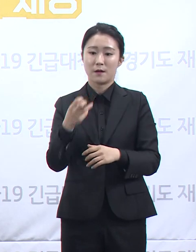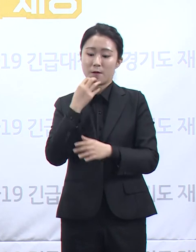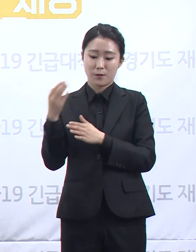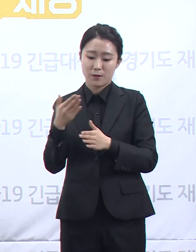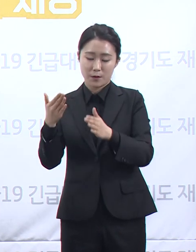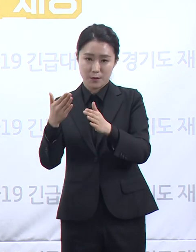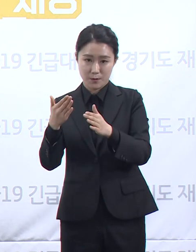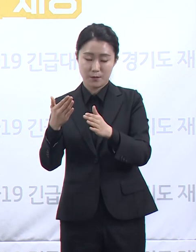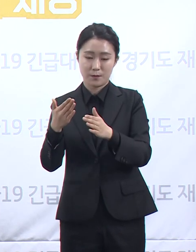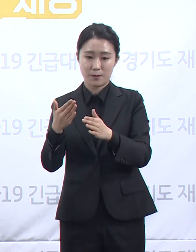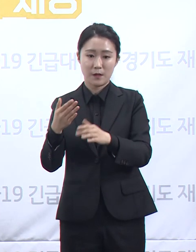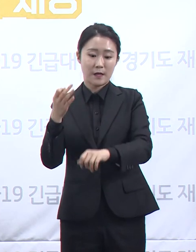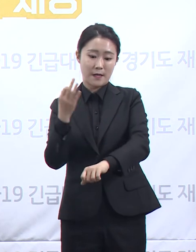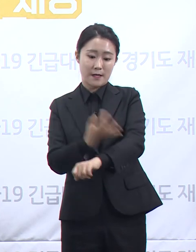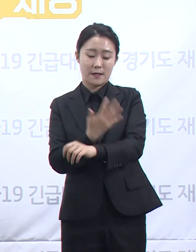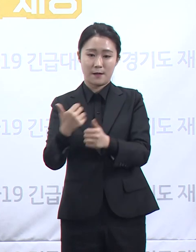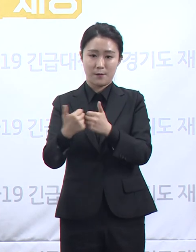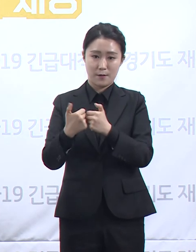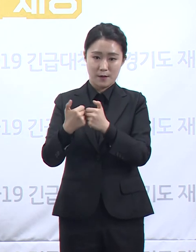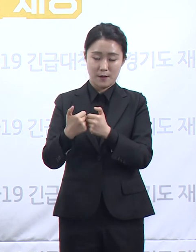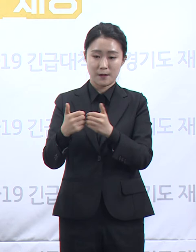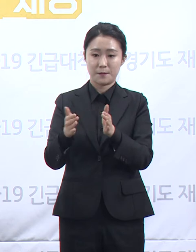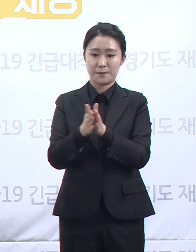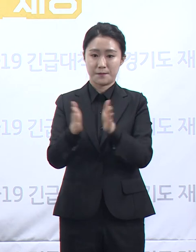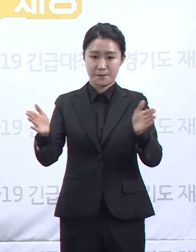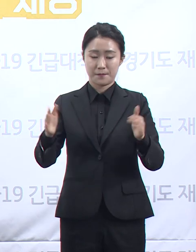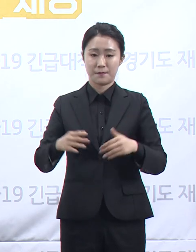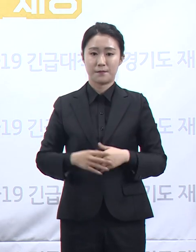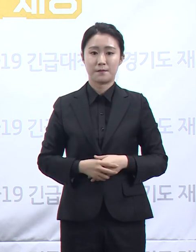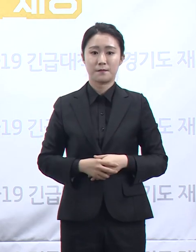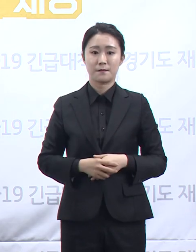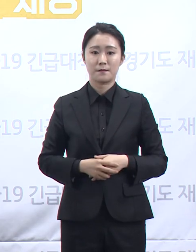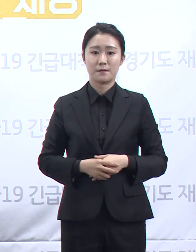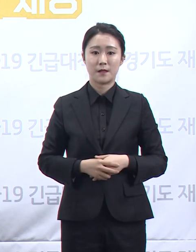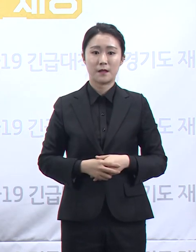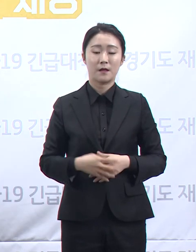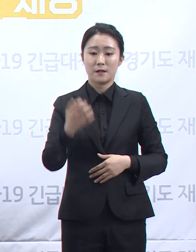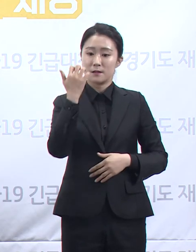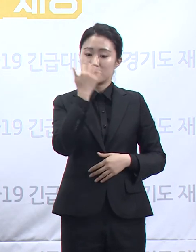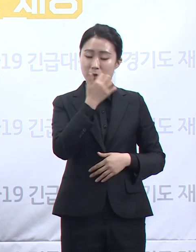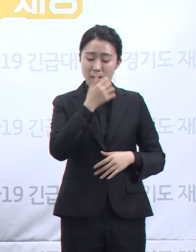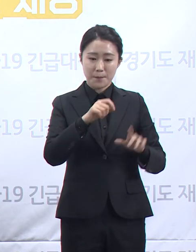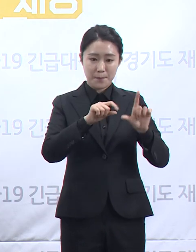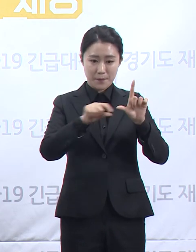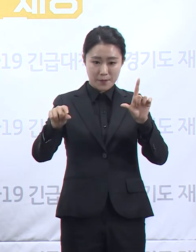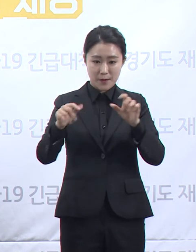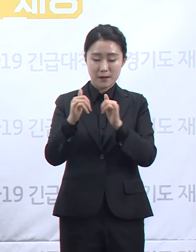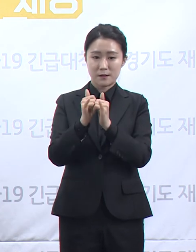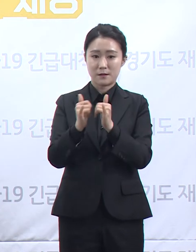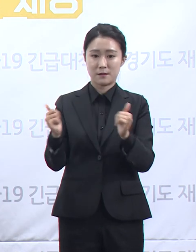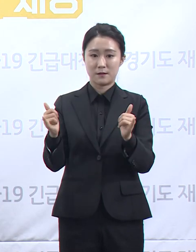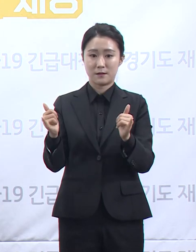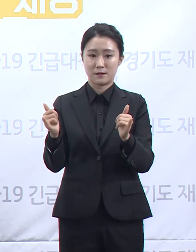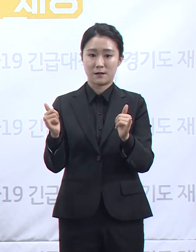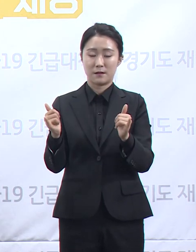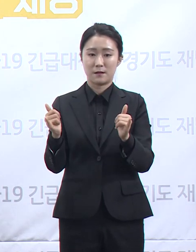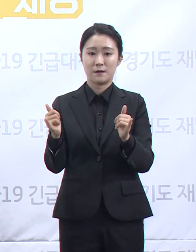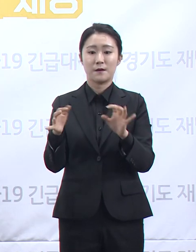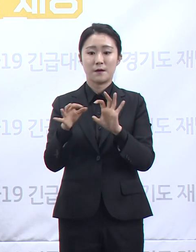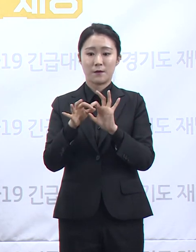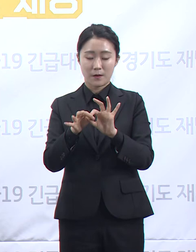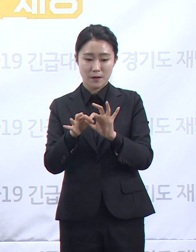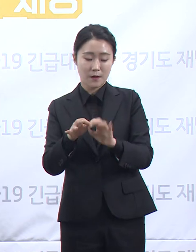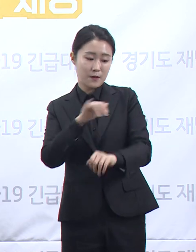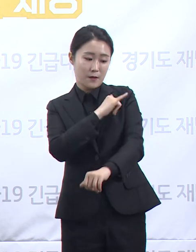성소수자들이 안전하고 신속하게 자발적 검사를 받을 수 있는 방안 및 검사와 역학조사 과정에서 발생할 수 있는 문제점